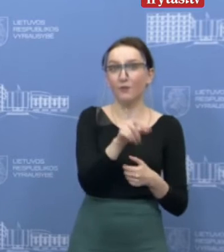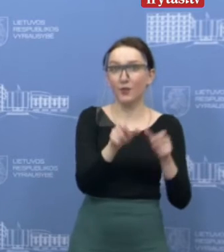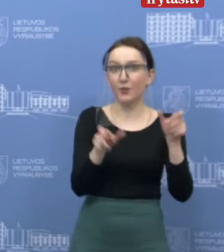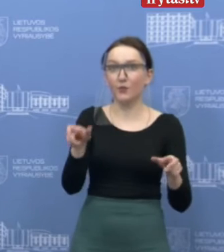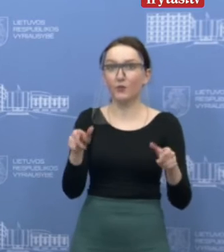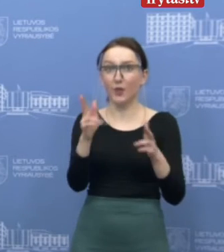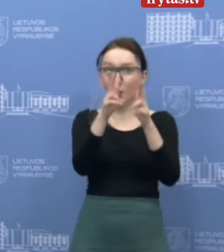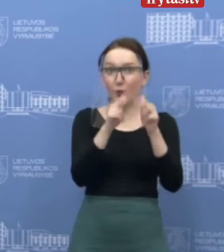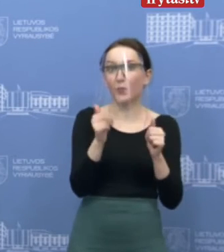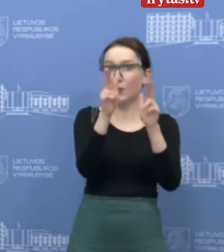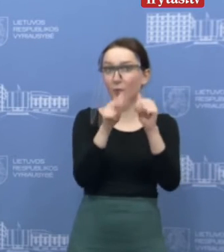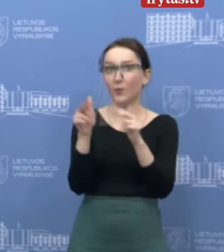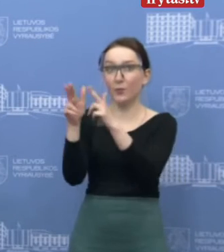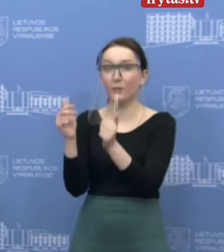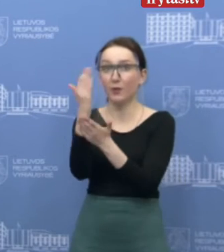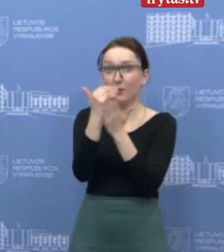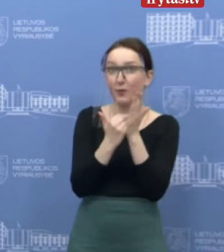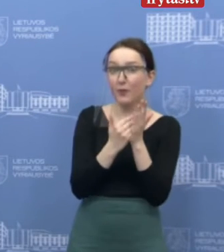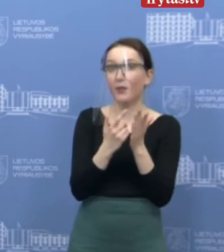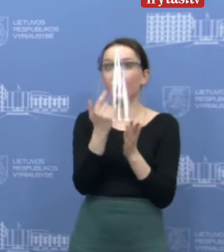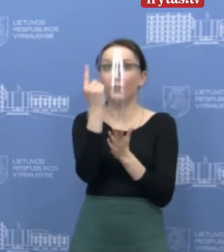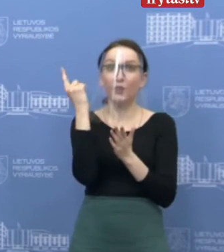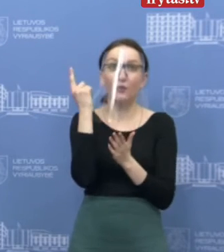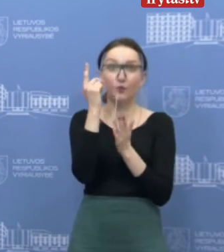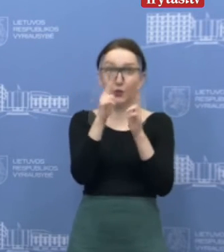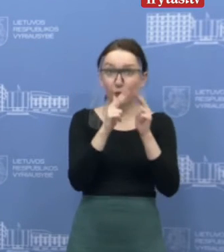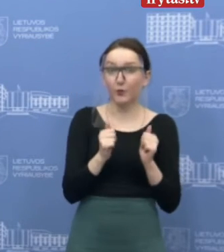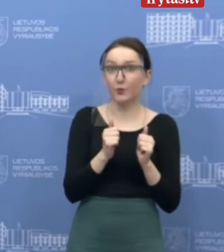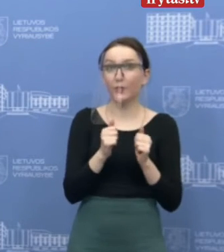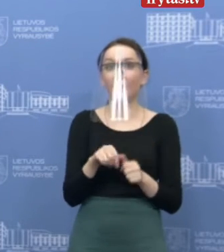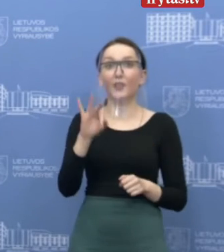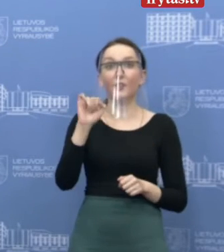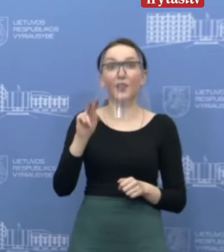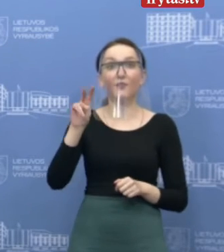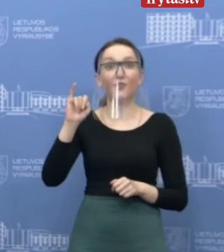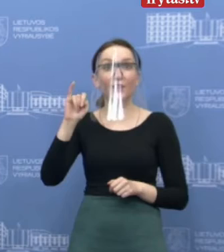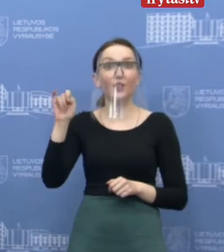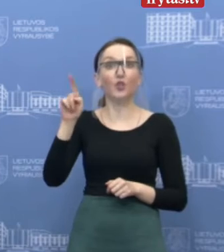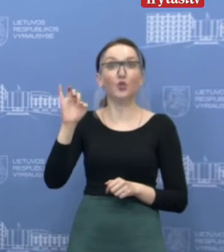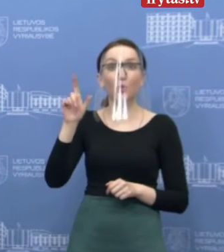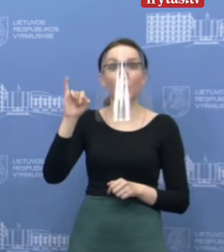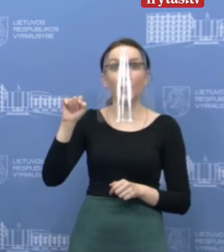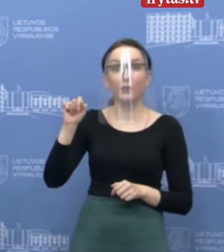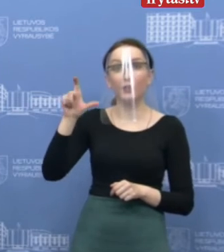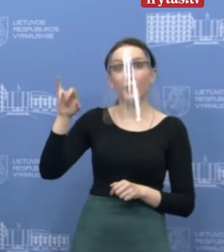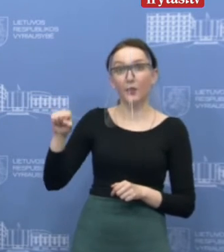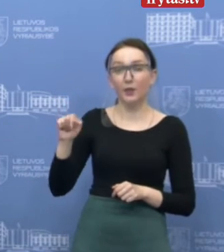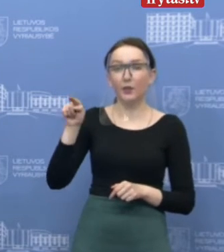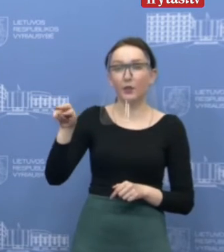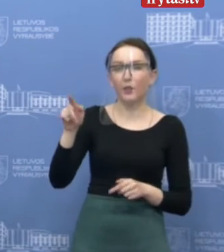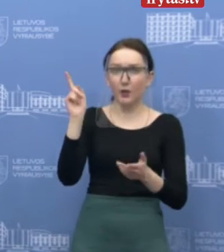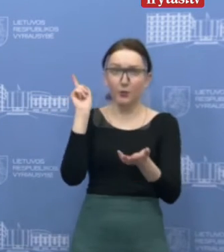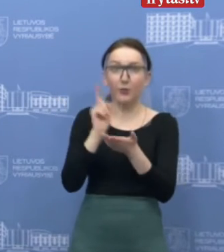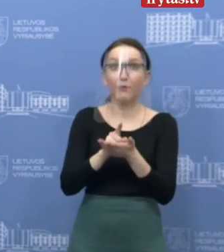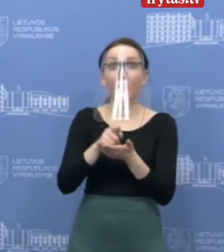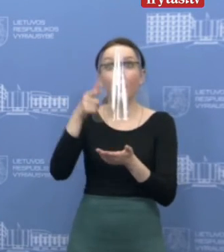instaliuotų šitą aplikaciją ir ją turėtų. Savizoliacijos funkcija dabar tikrai yra